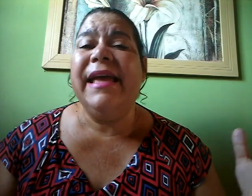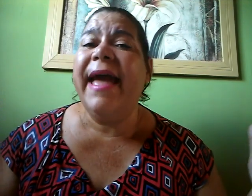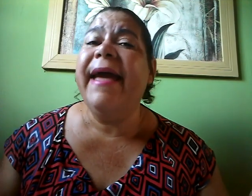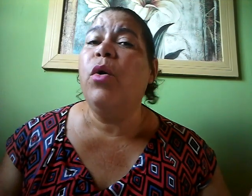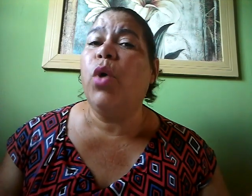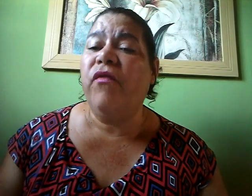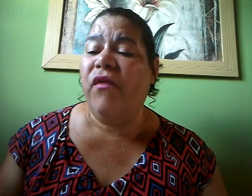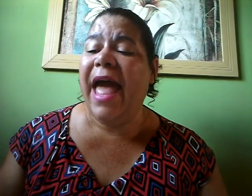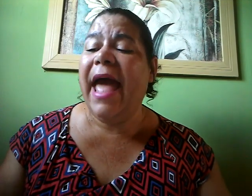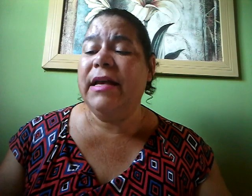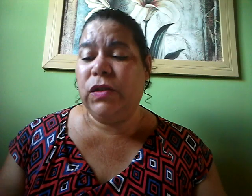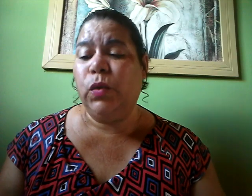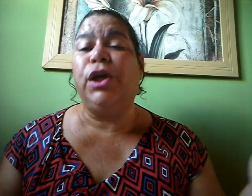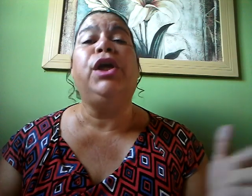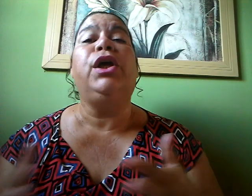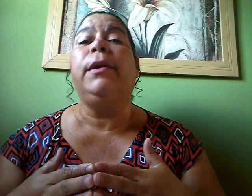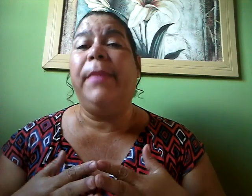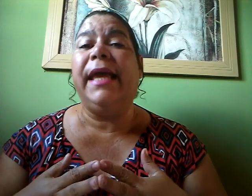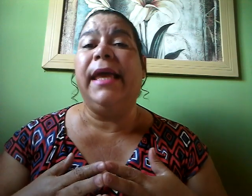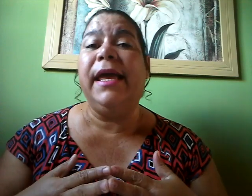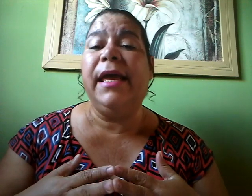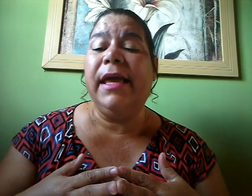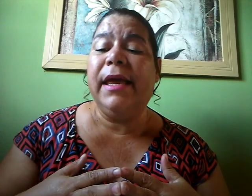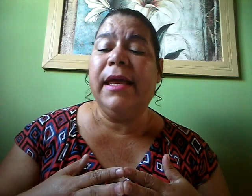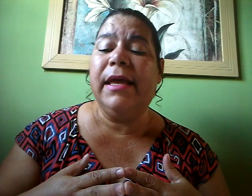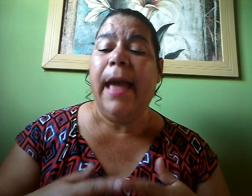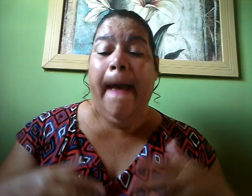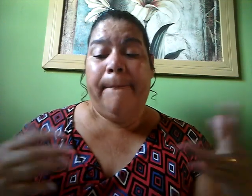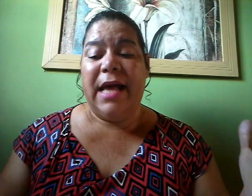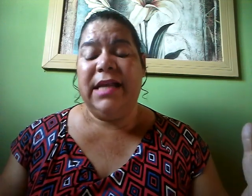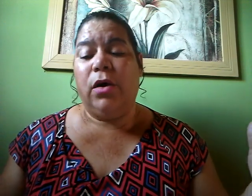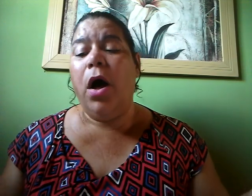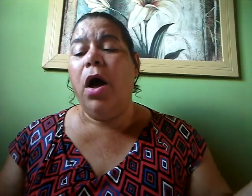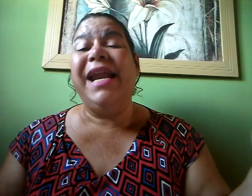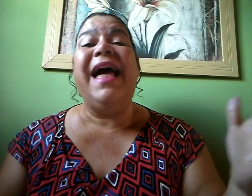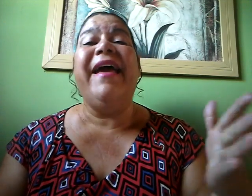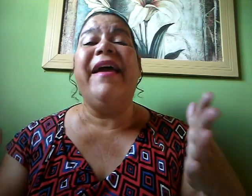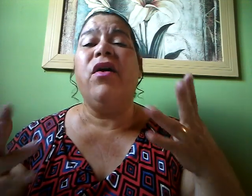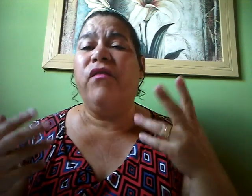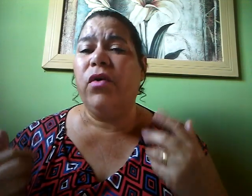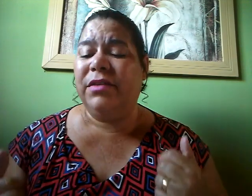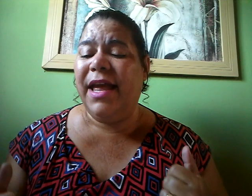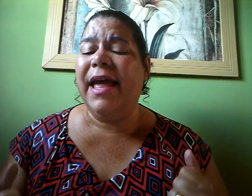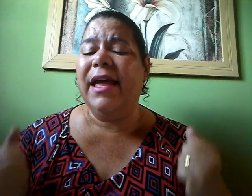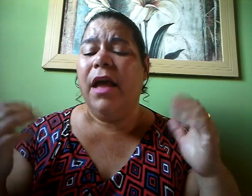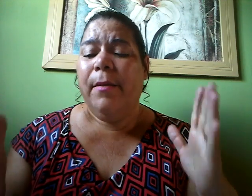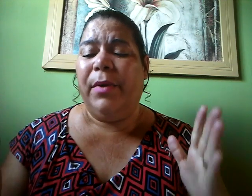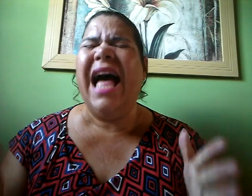eu confesso Que pequei Mas agora eu voltei Pra